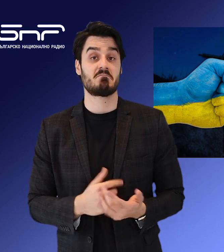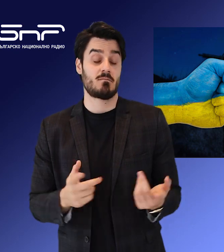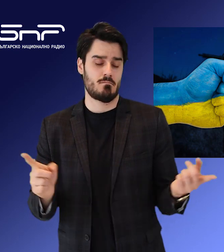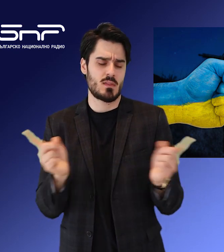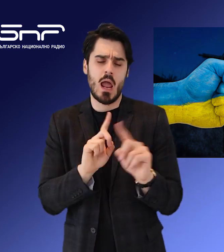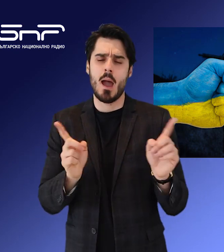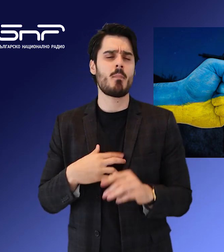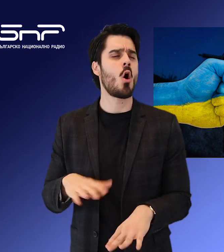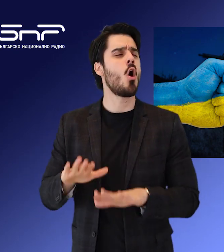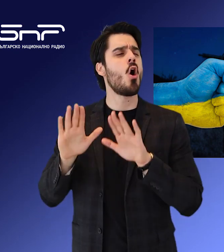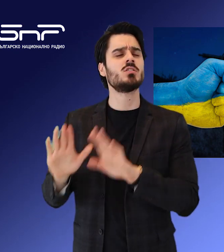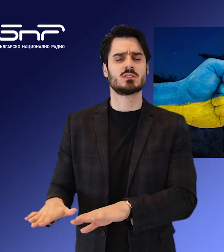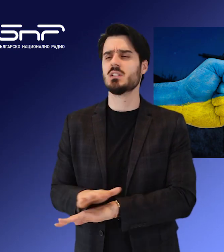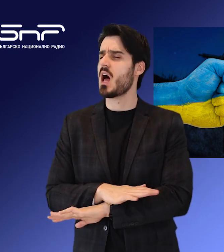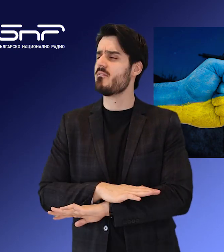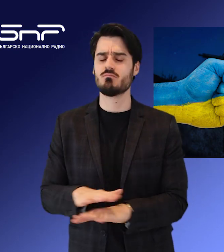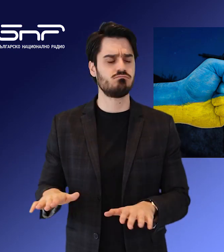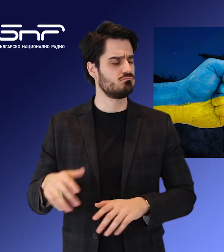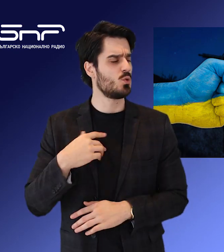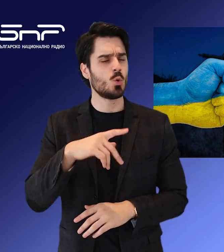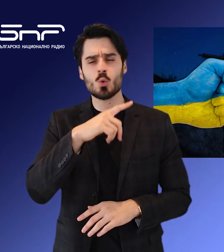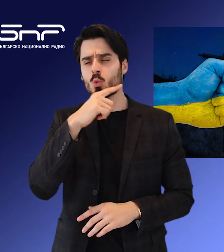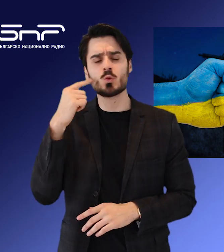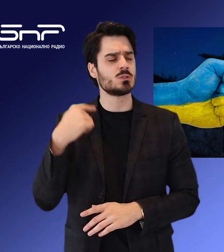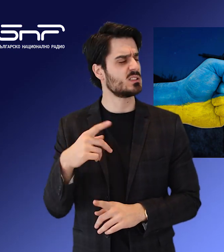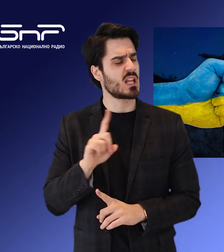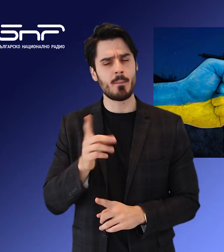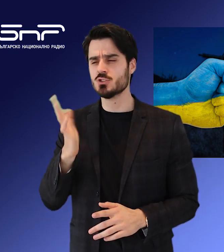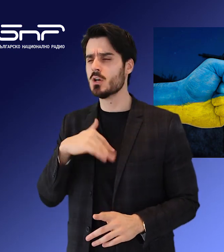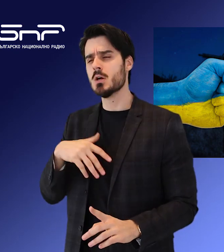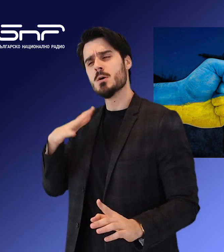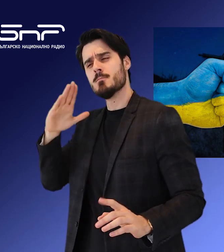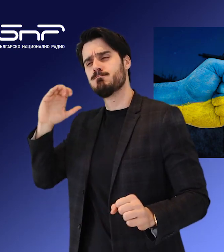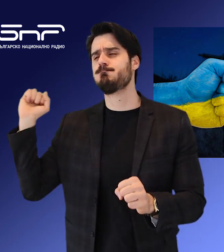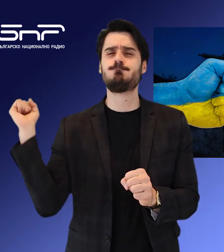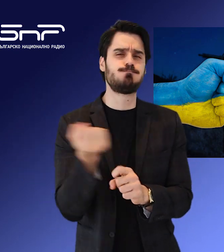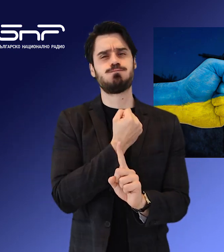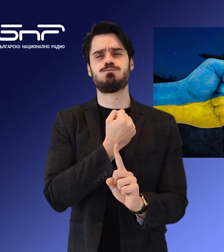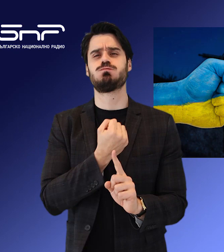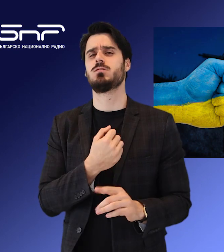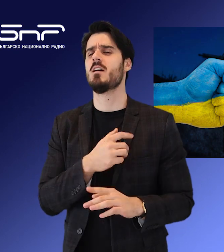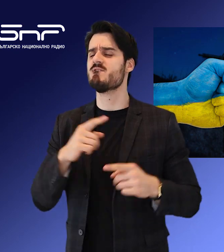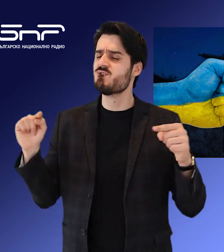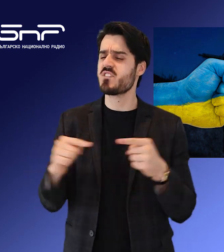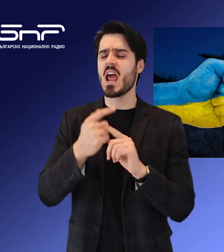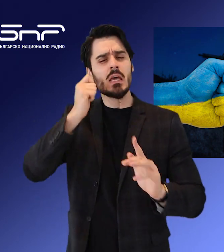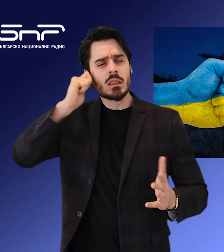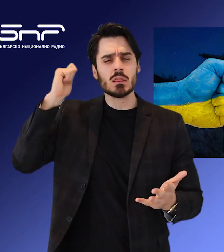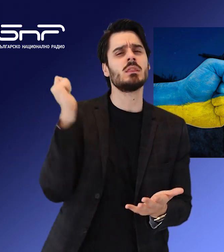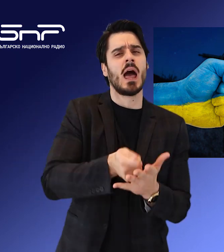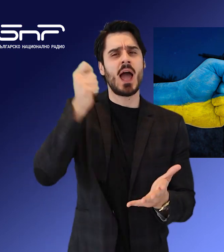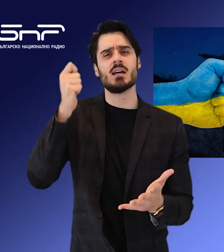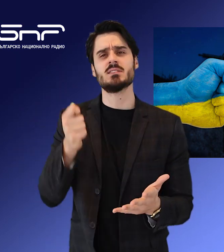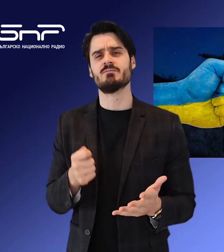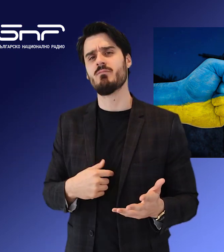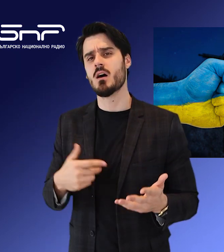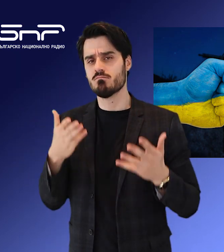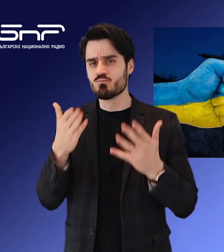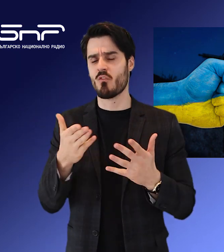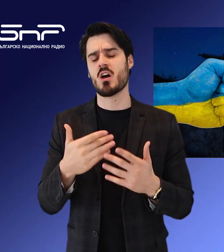Няма да оставим нито една следа от Русия на нашата земя и няма да оставим нито един враг, не ме каза. Подготвяме новини по този